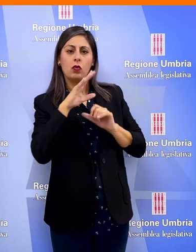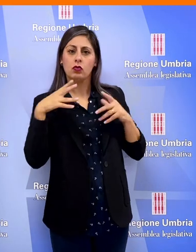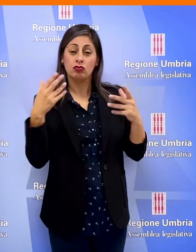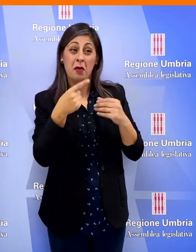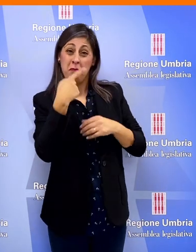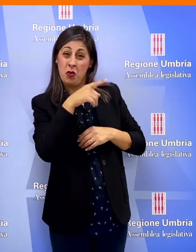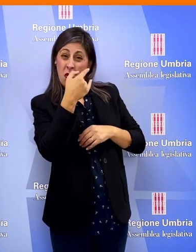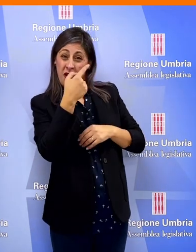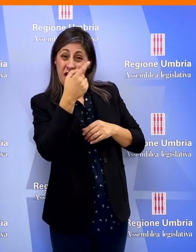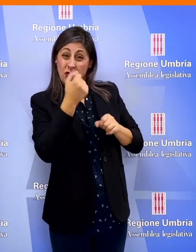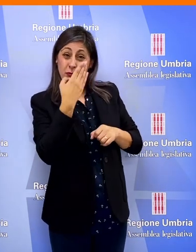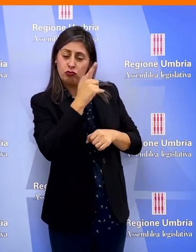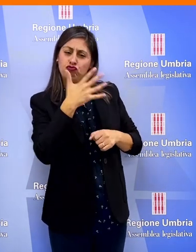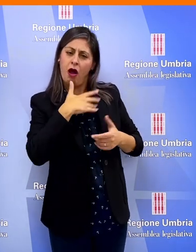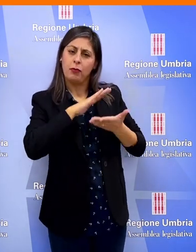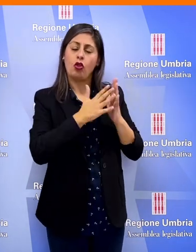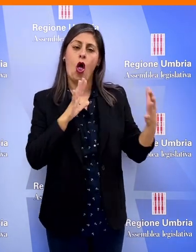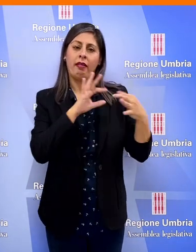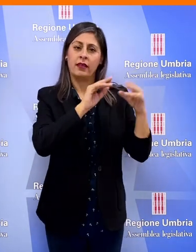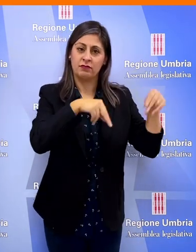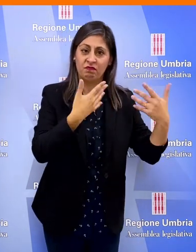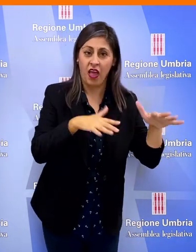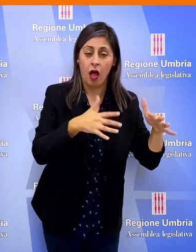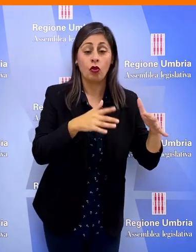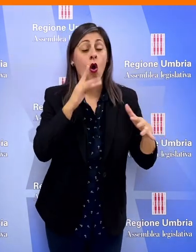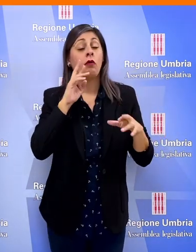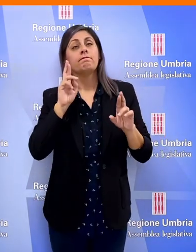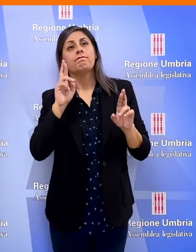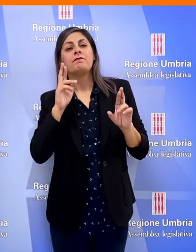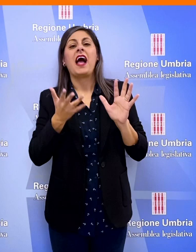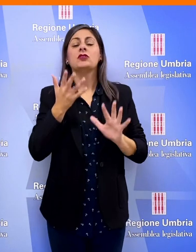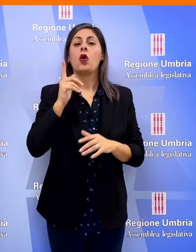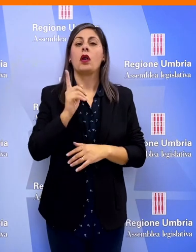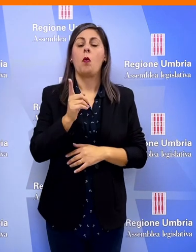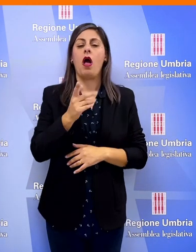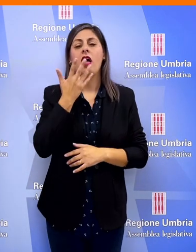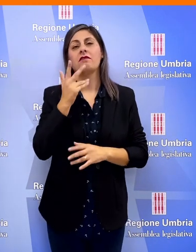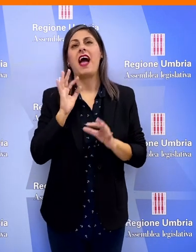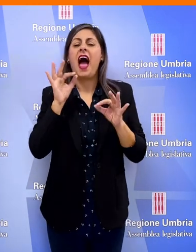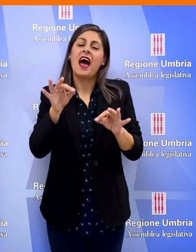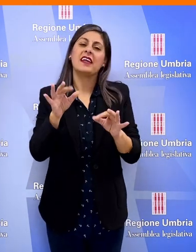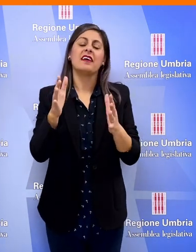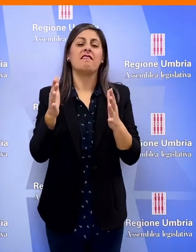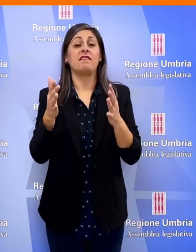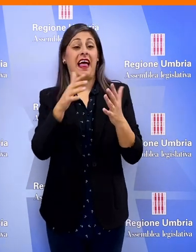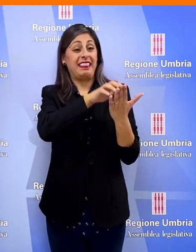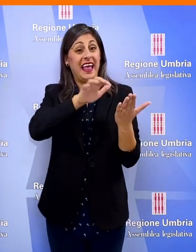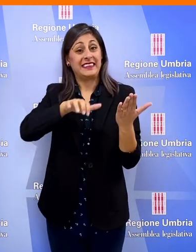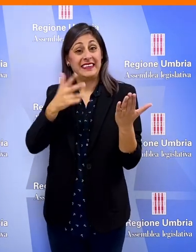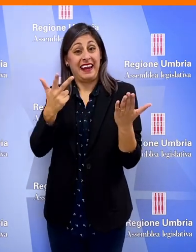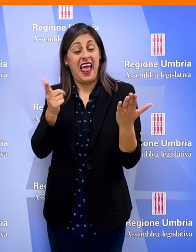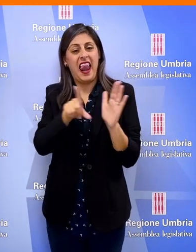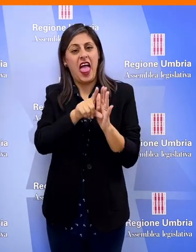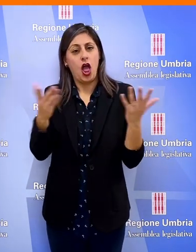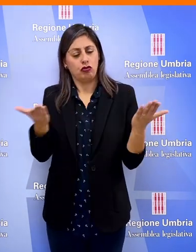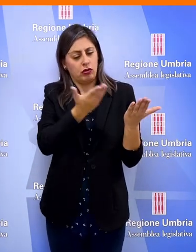Perugia con quest'ultima sarebbe stato sottoscritto un protocollo di intesa l'auspicio dell'assessore è quello di arrivare a una comparazione dei tre